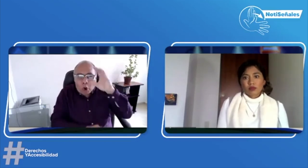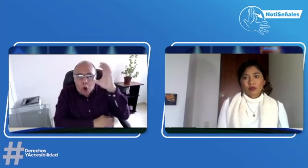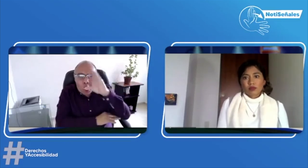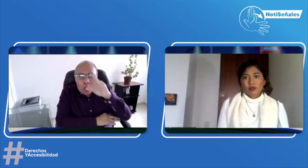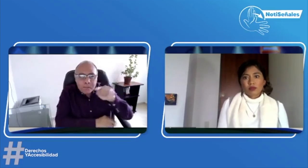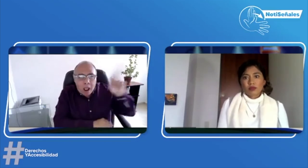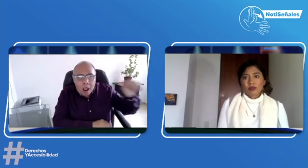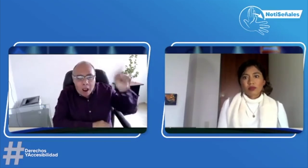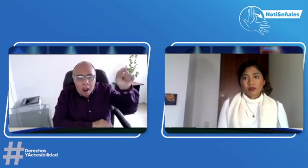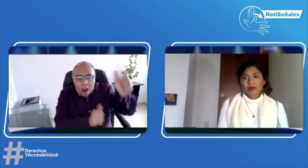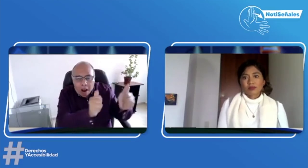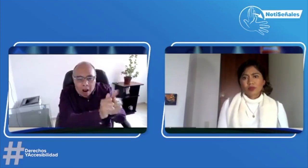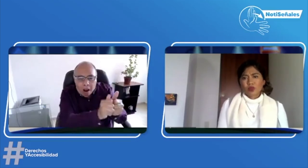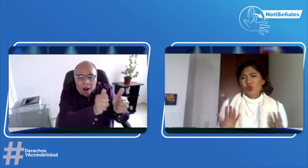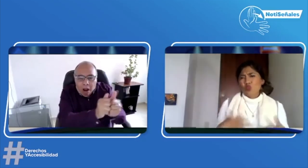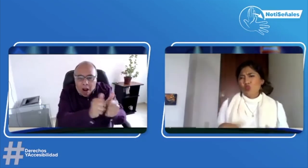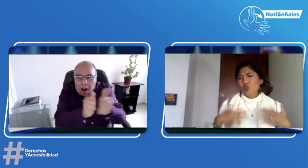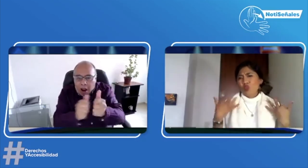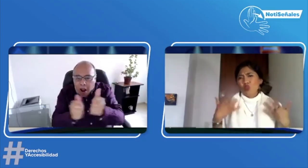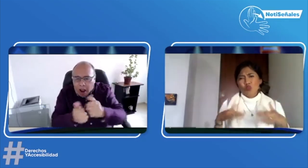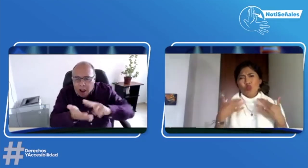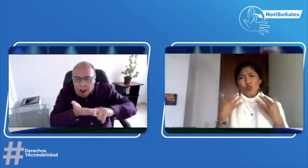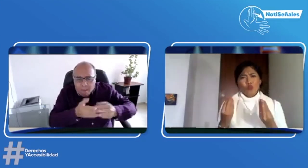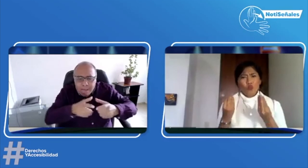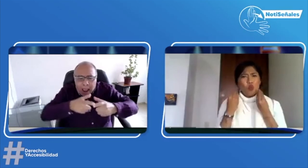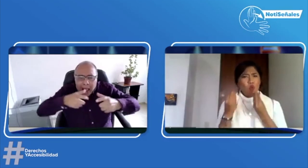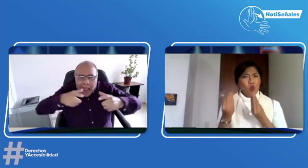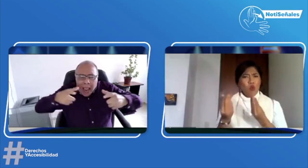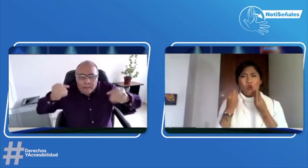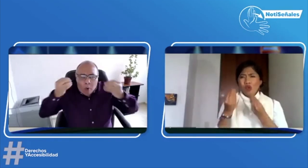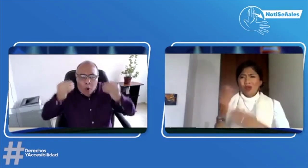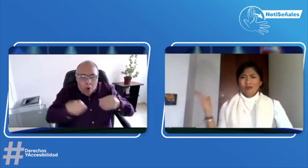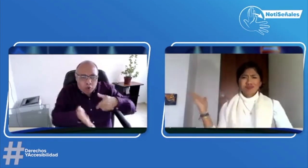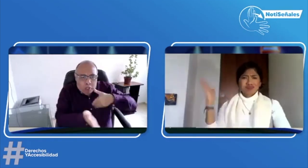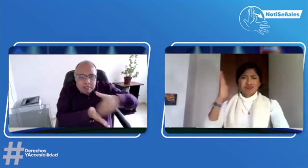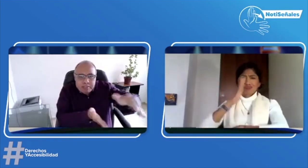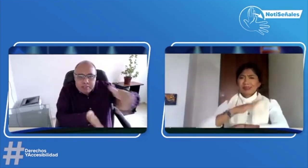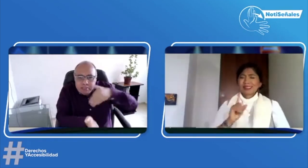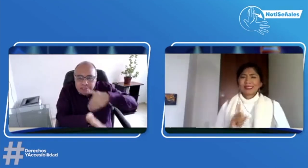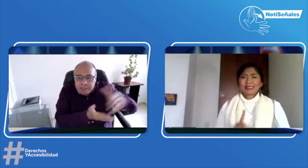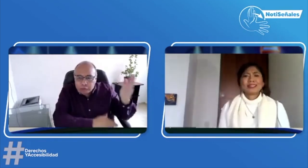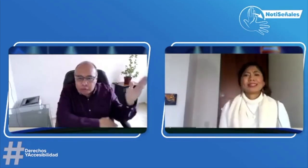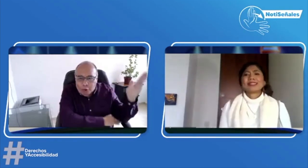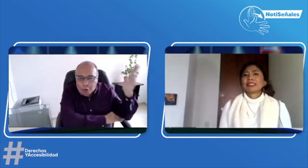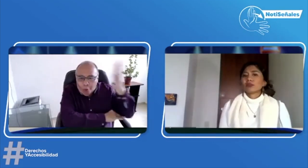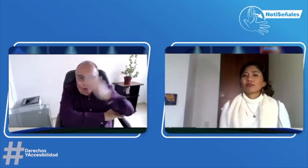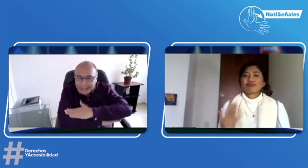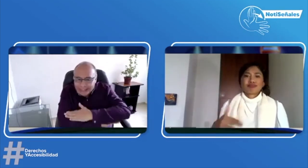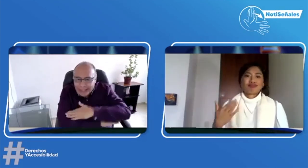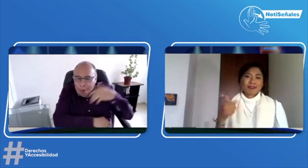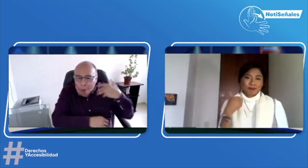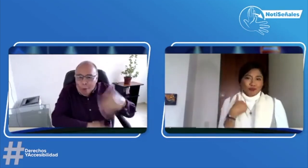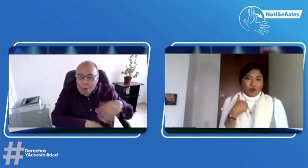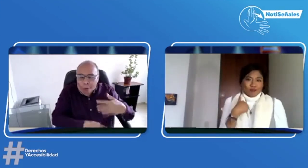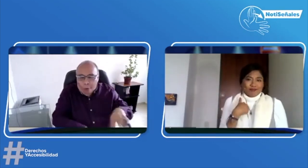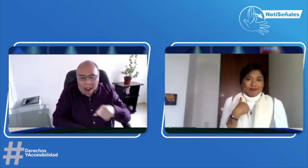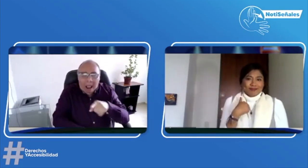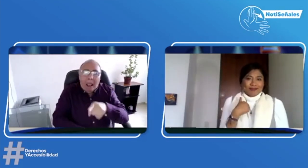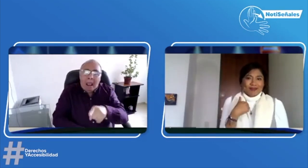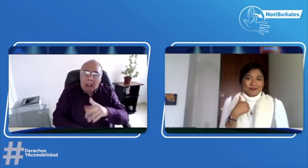servicio de interpretación en la registraduría, es importante reconocer que nuestro territorio nacional es muy grande y que el